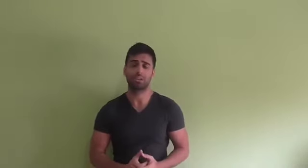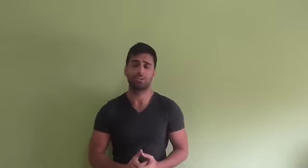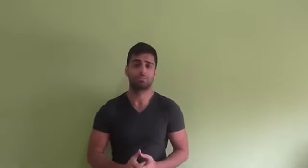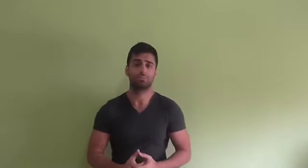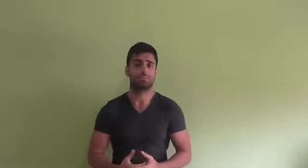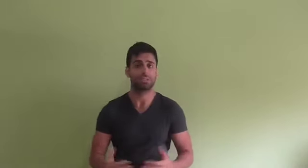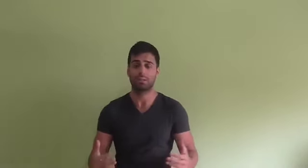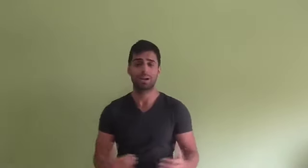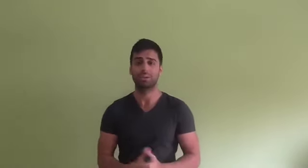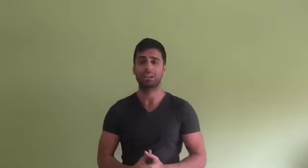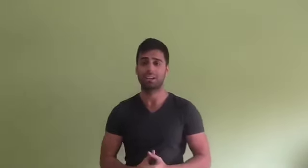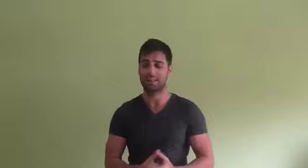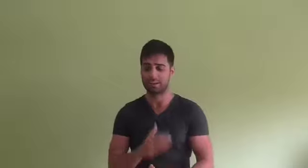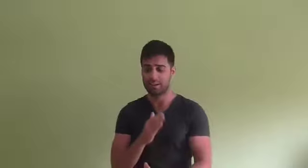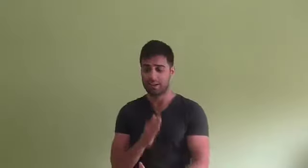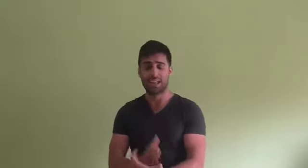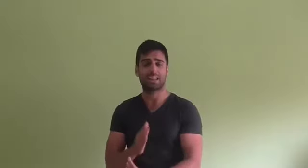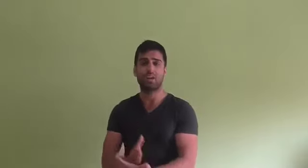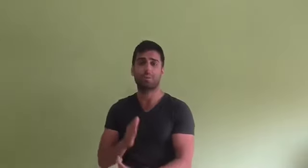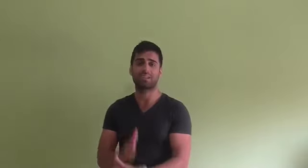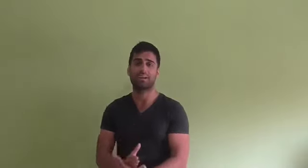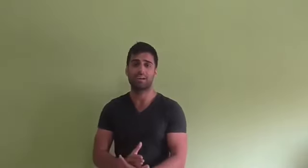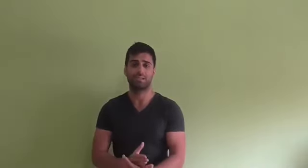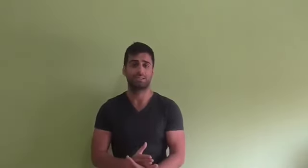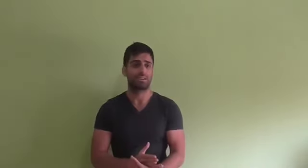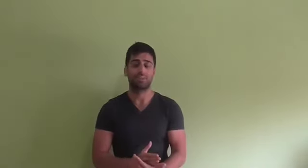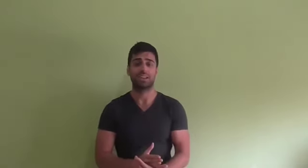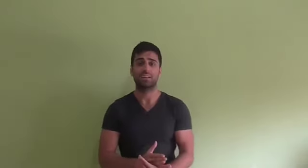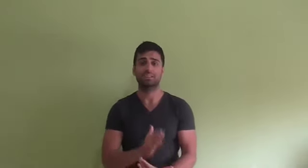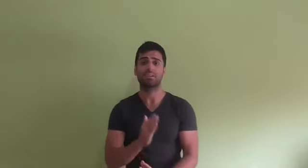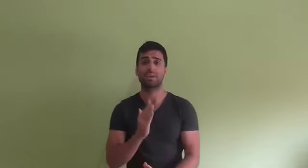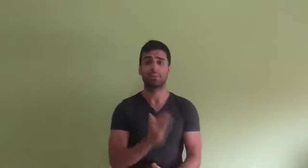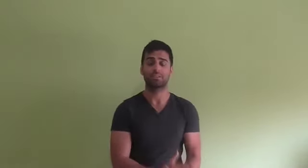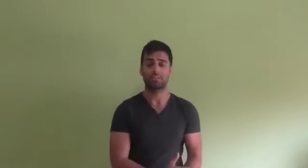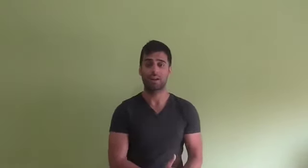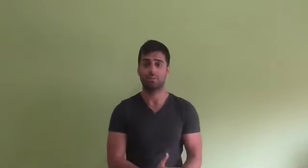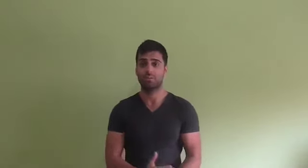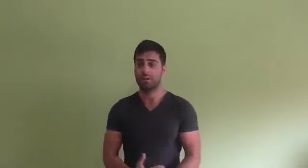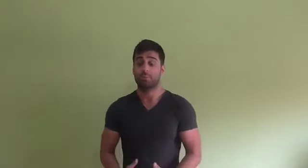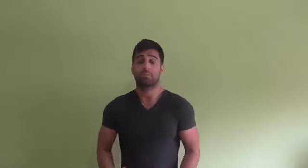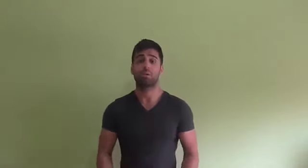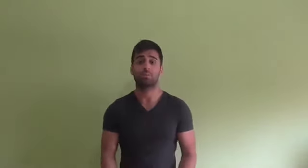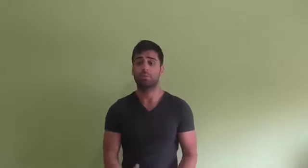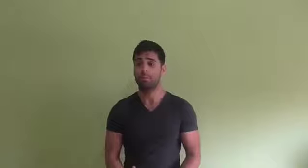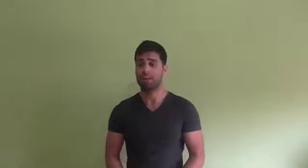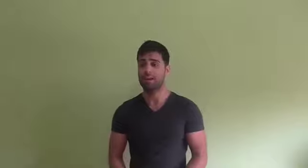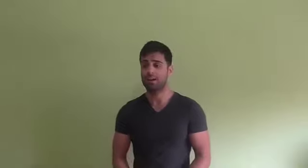me vino ni alma gemela ni nada. Cada día lo pasaba fatal, estaba depresionado, porque mi cuerpo me pedía